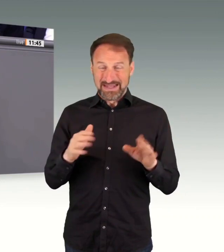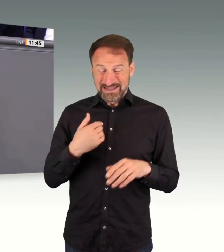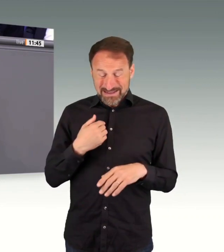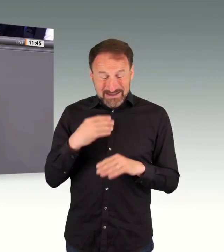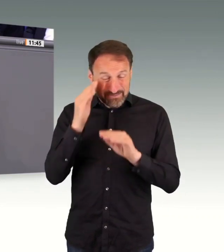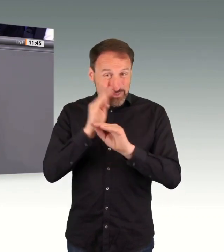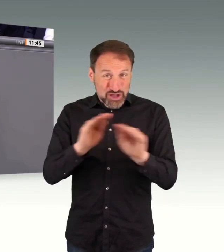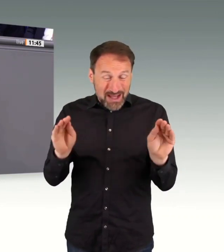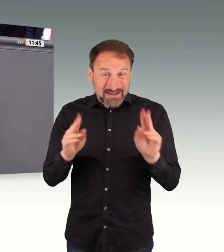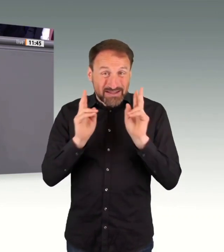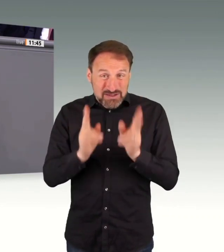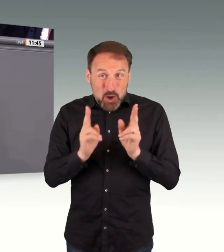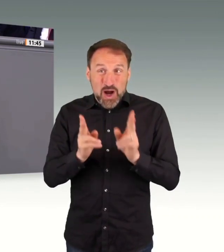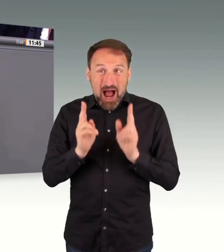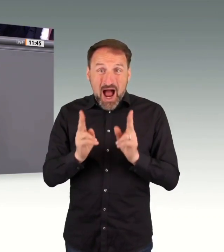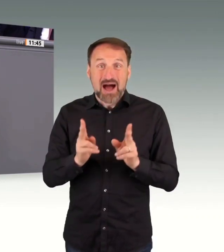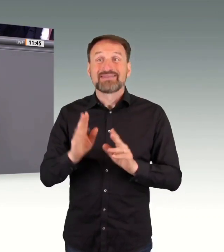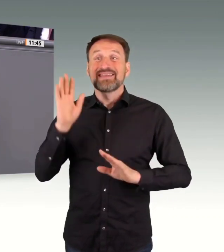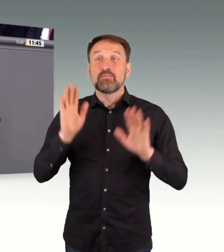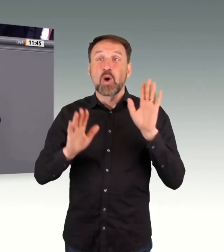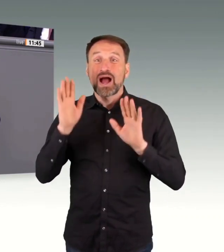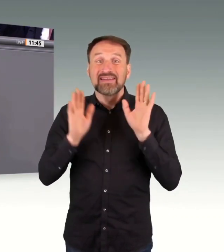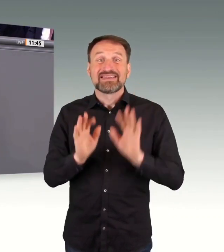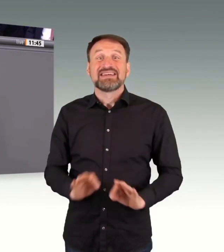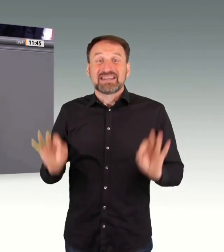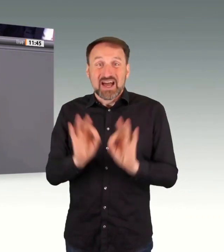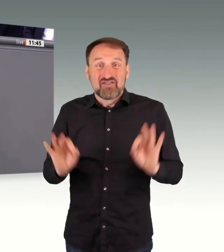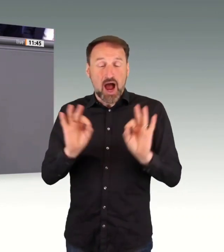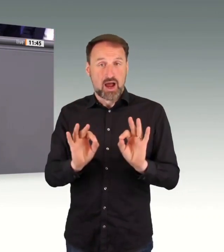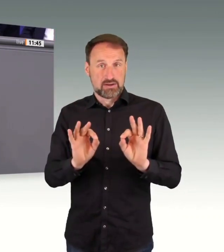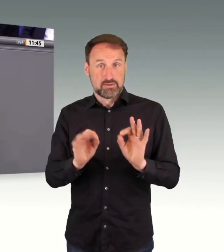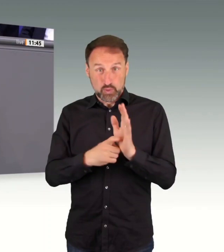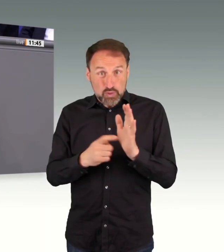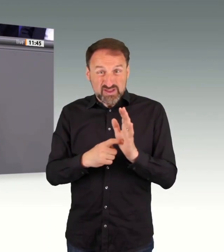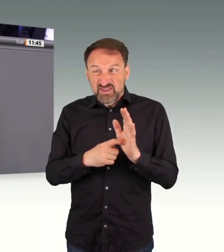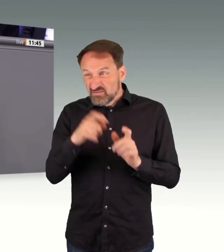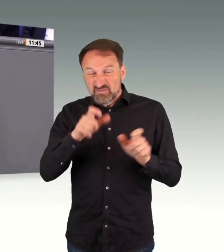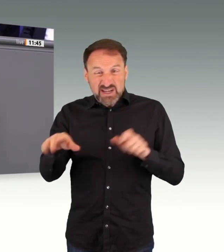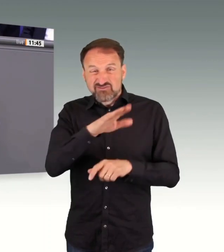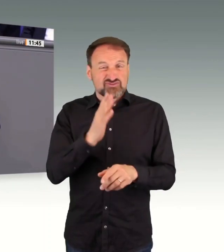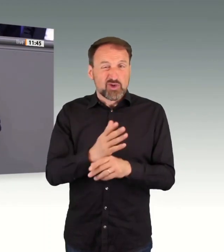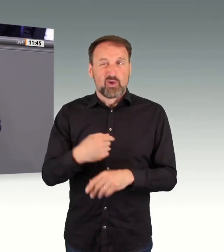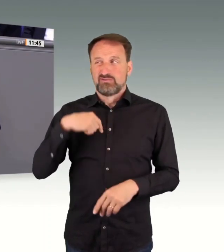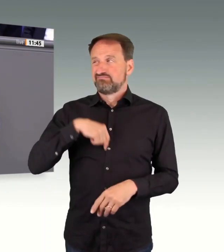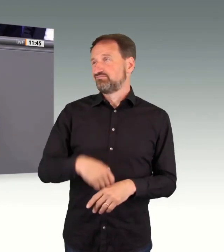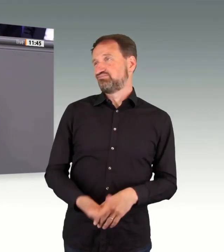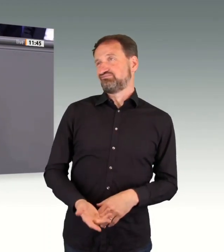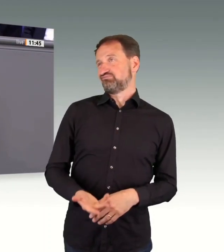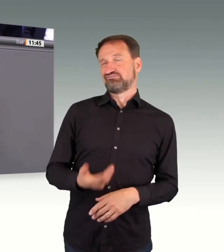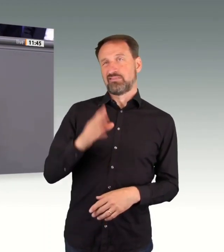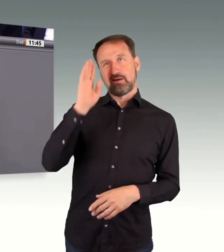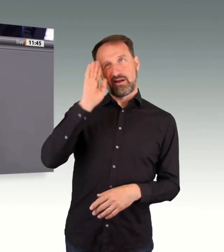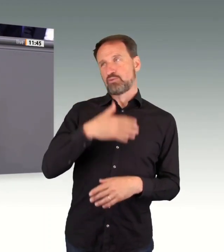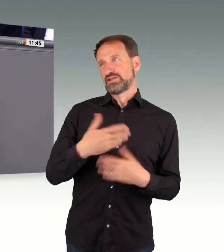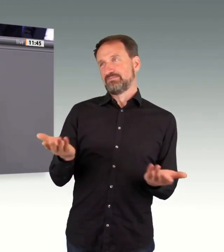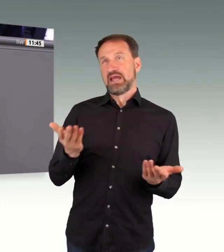demokratiegefährdend, weil die Menschen nicht mehr glauben, dass wir mit unseren Beschlüssen und unseren Gesetzen